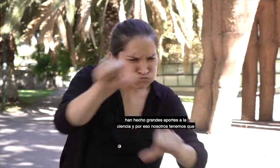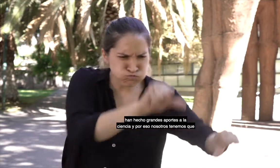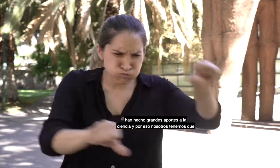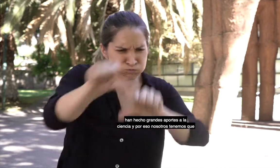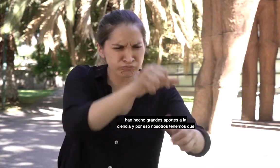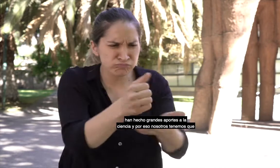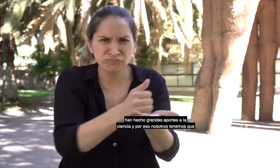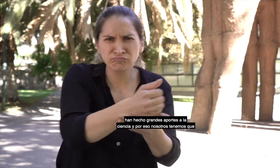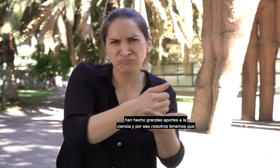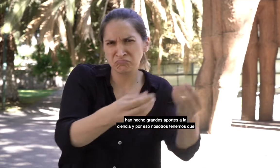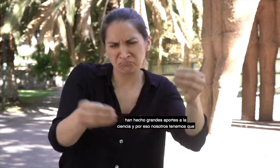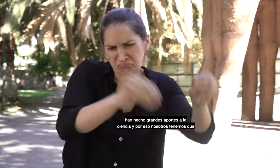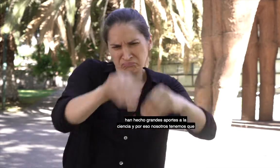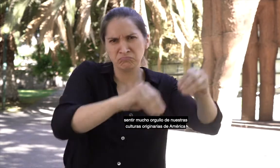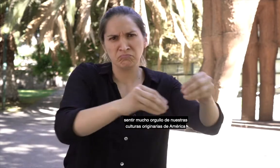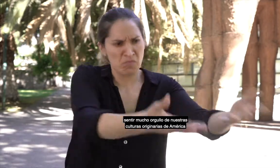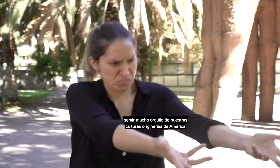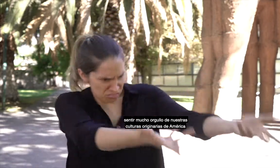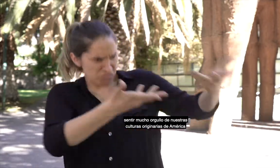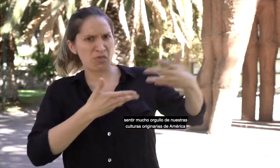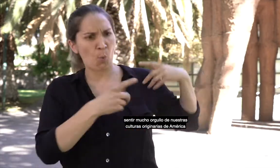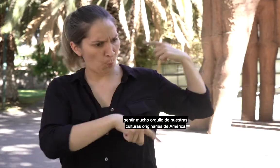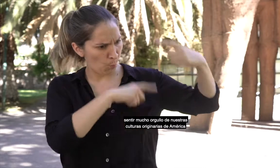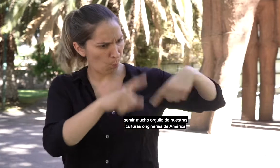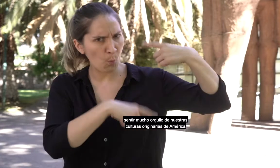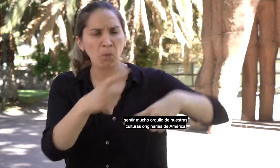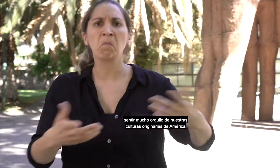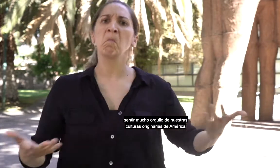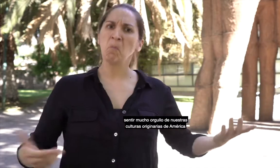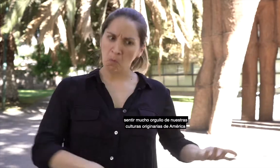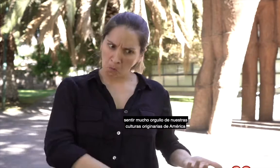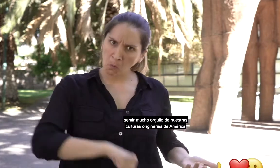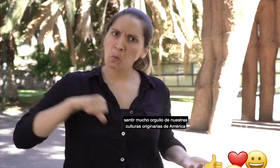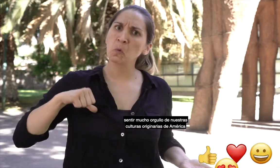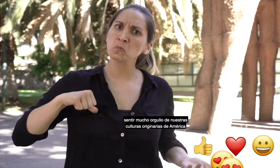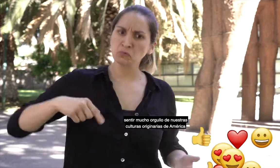Y por eso, nosotros tenemos que sentir mucho orgullo de nuestras culturas originarias de América.